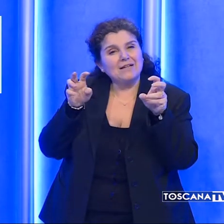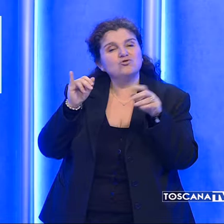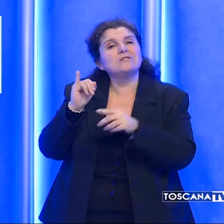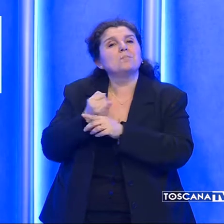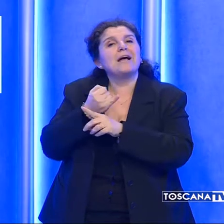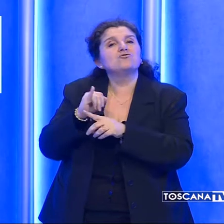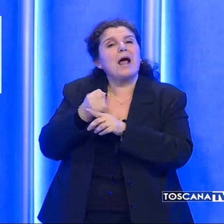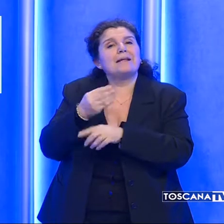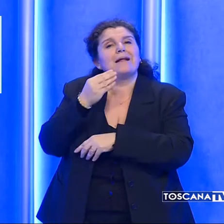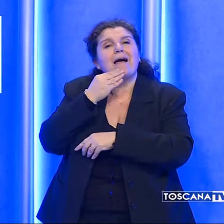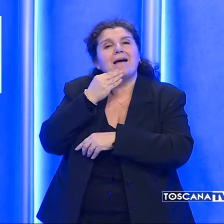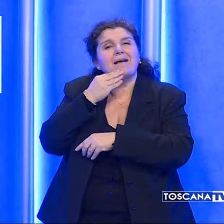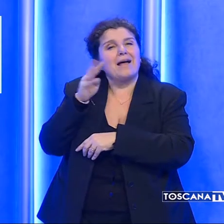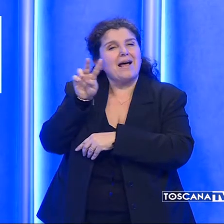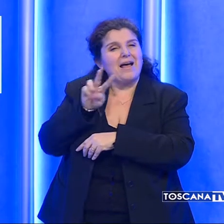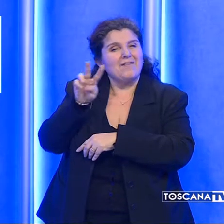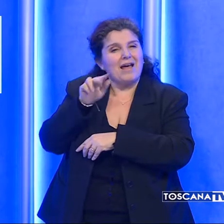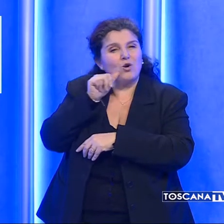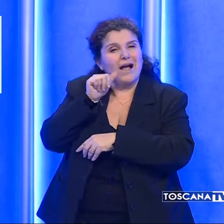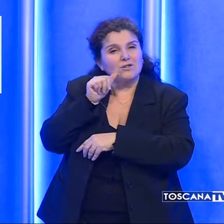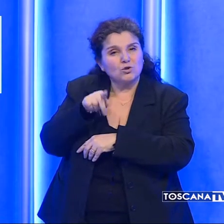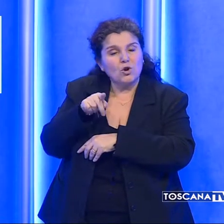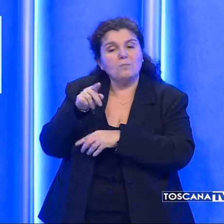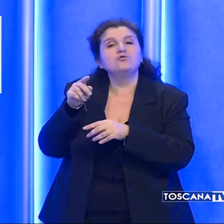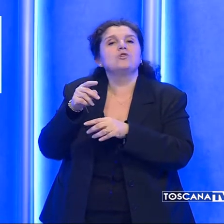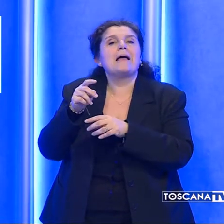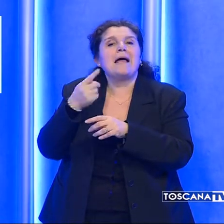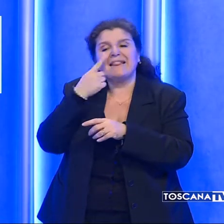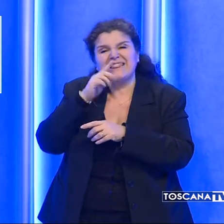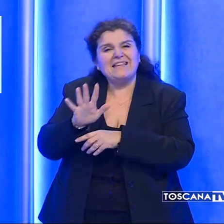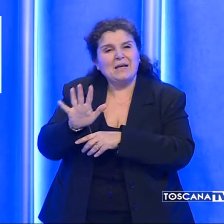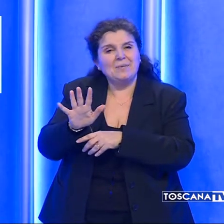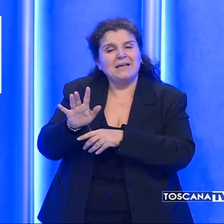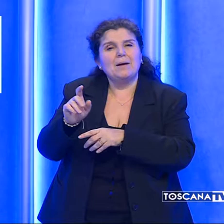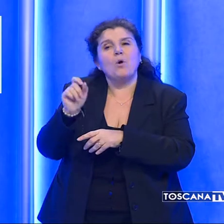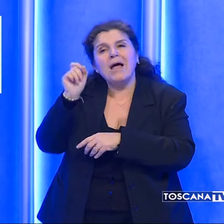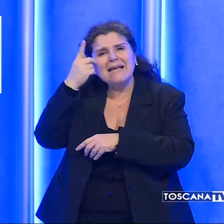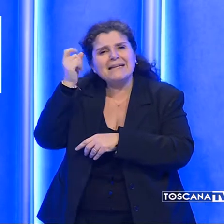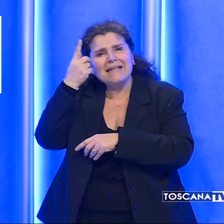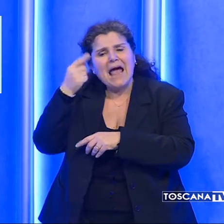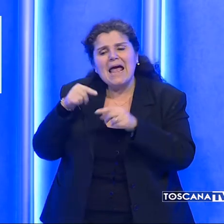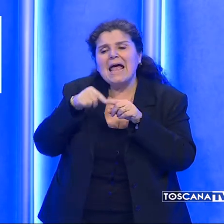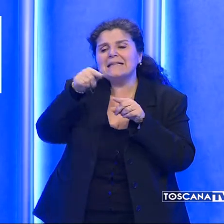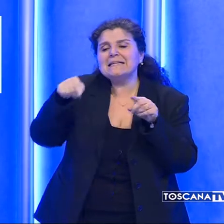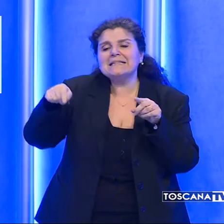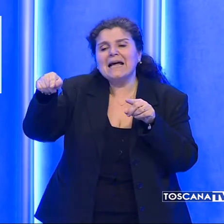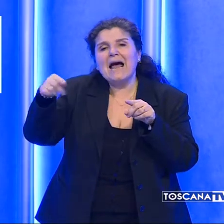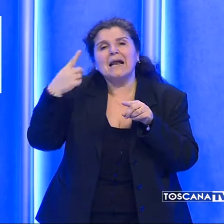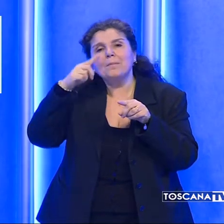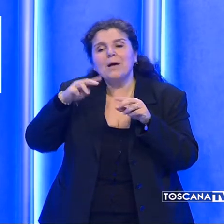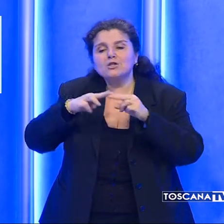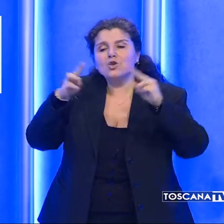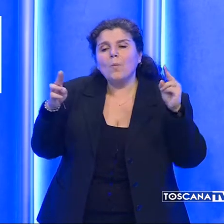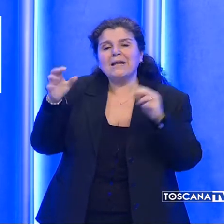specialità enogastronomiche e artigianali, spunti su eventi e itinerari alla scoperta della